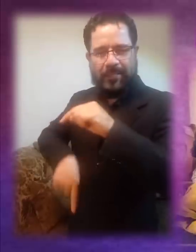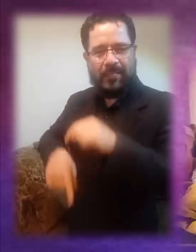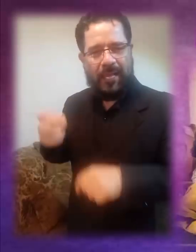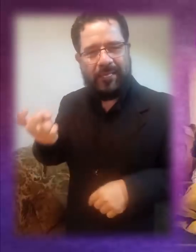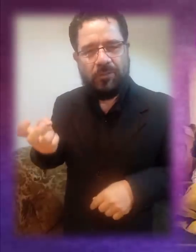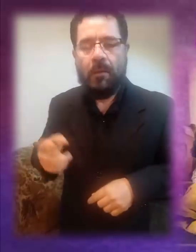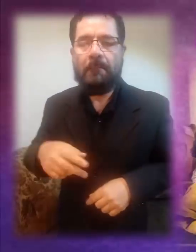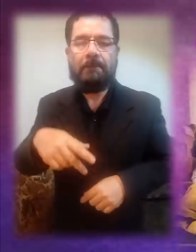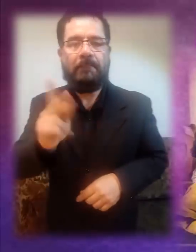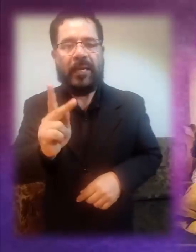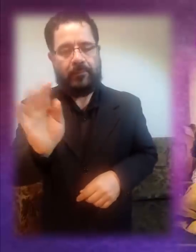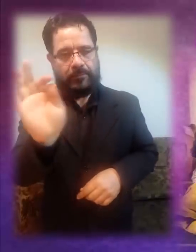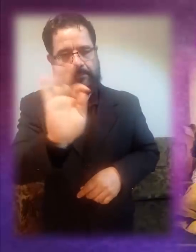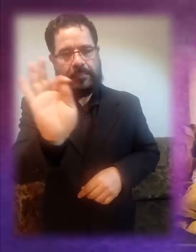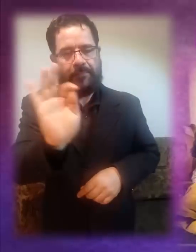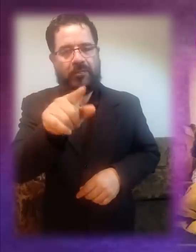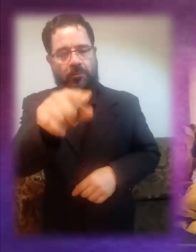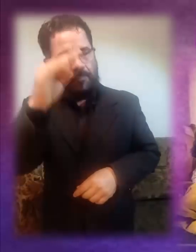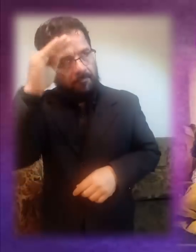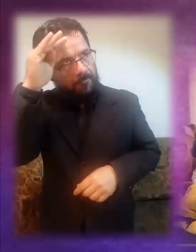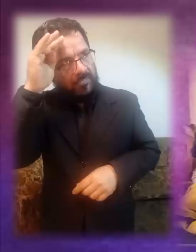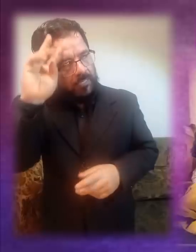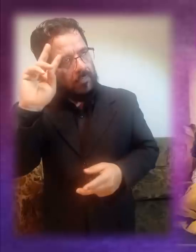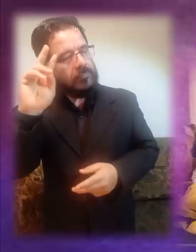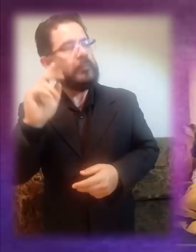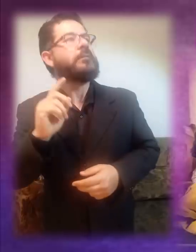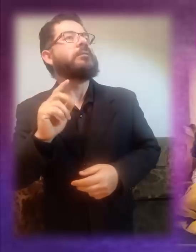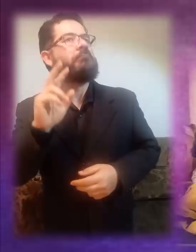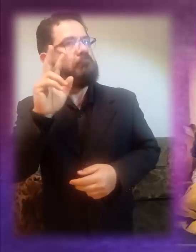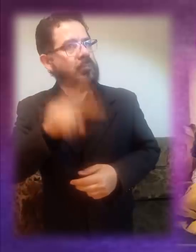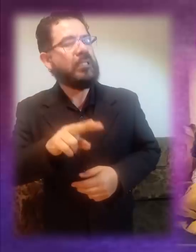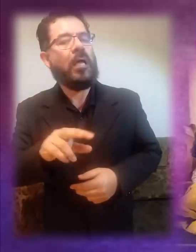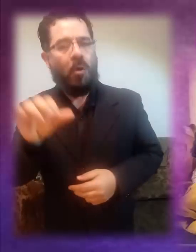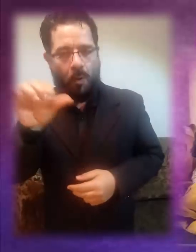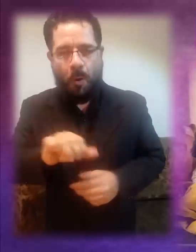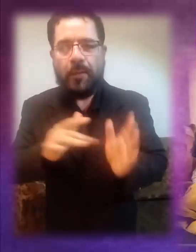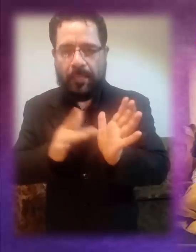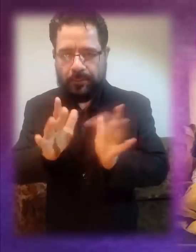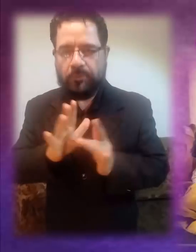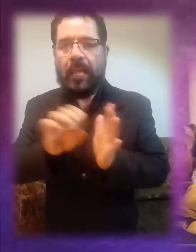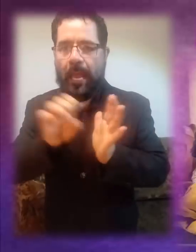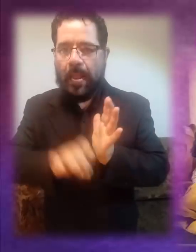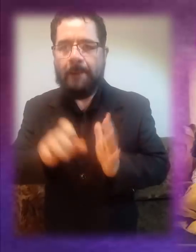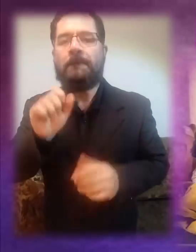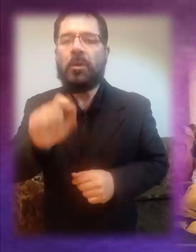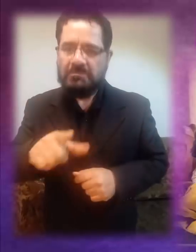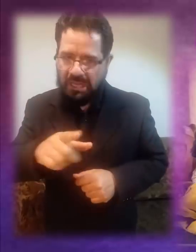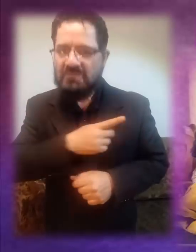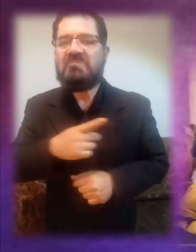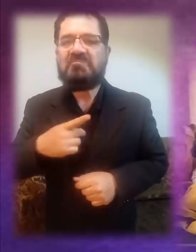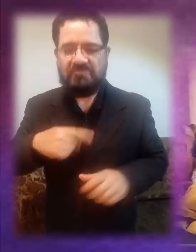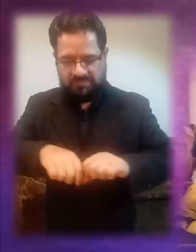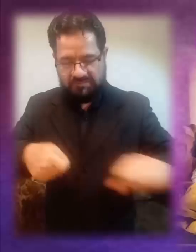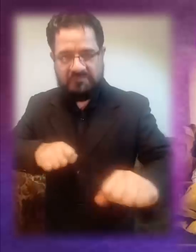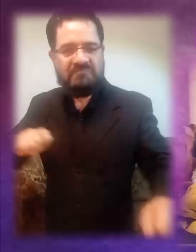para no escandalizar. Pero quizás debamos pensar al contrario y mirar si hoy Jesús también